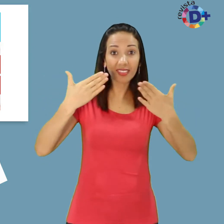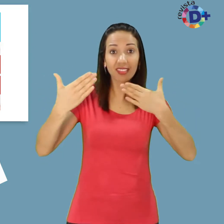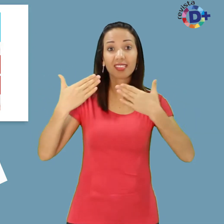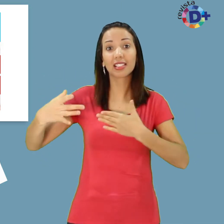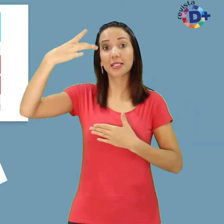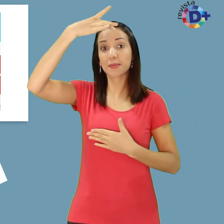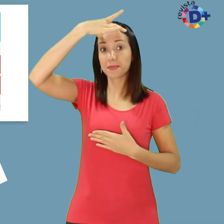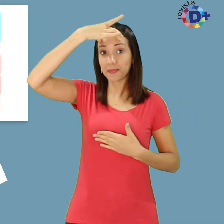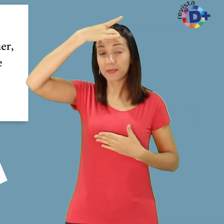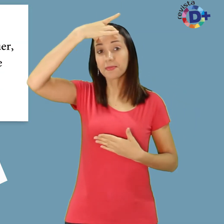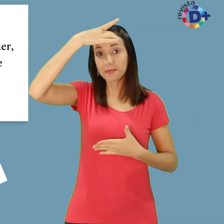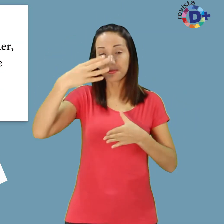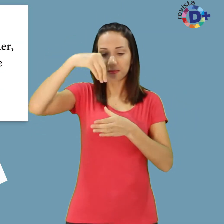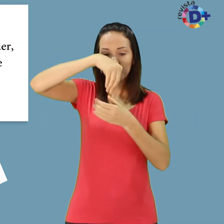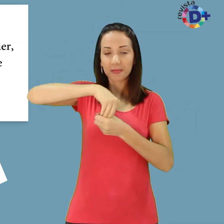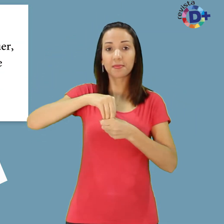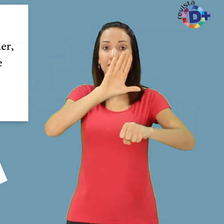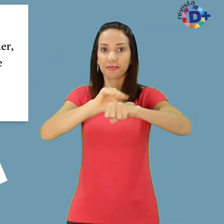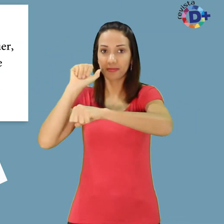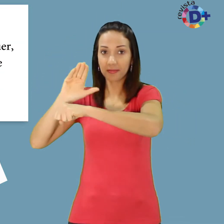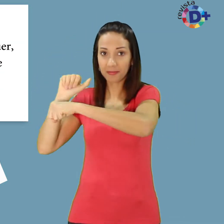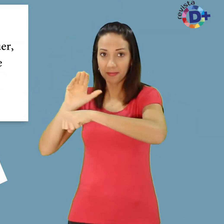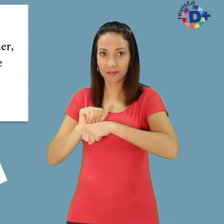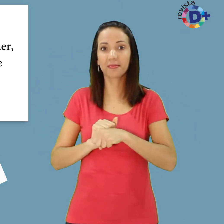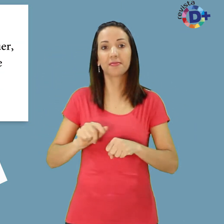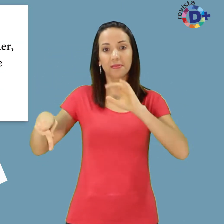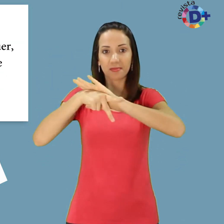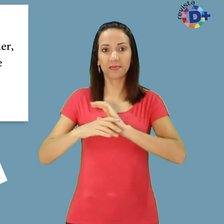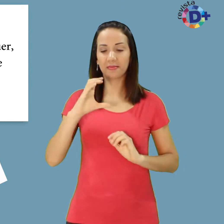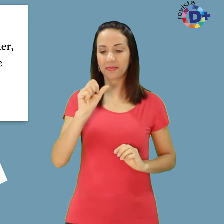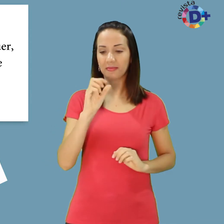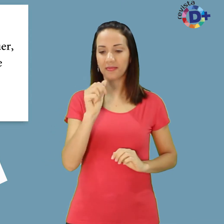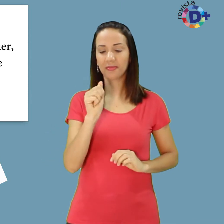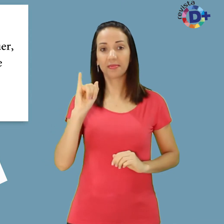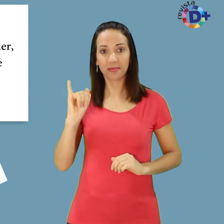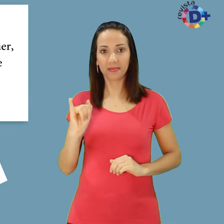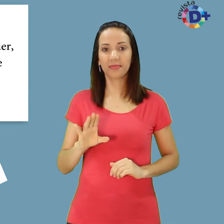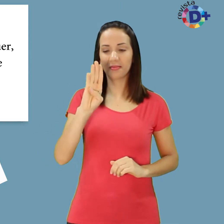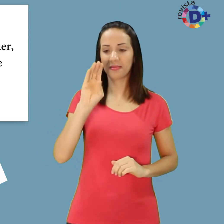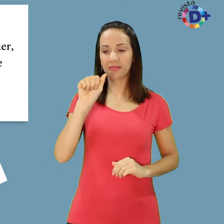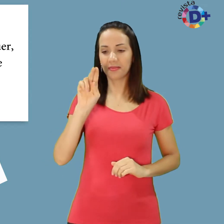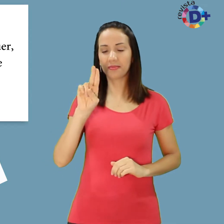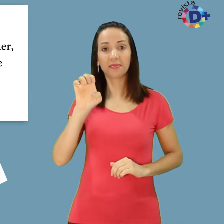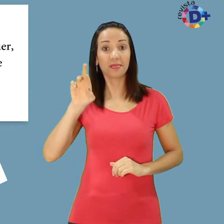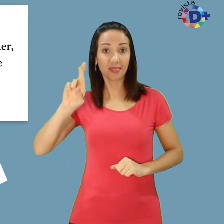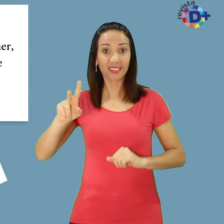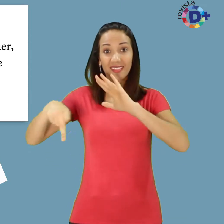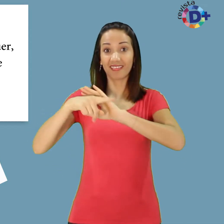conscientização. Dentre as convidadas, Cacay Bauer, brasileira considerada a primeira youtuber